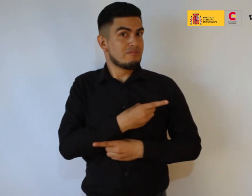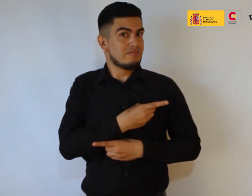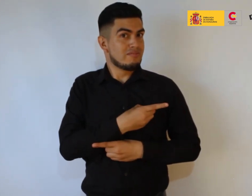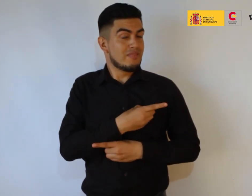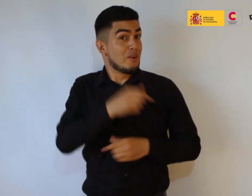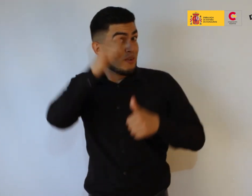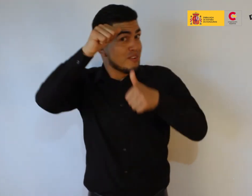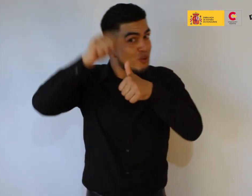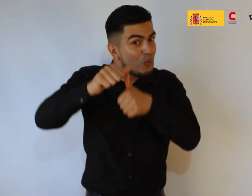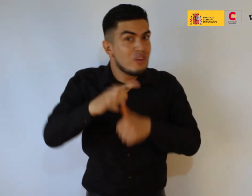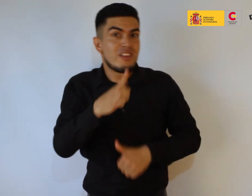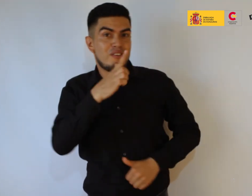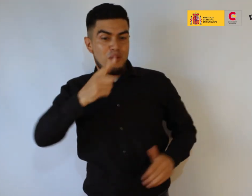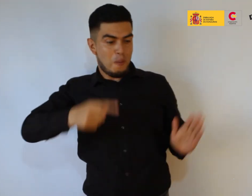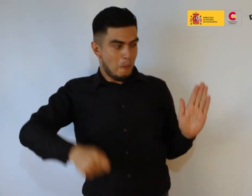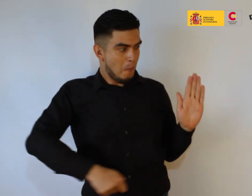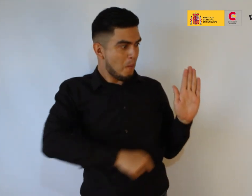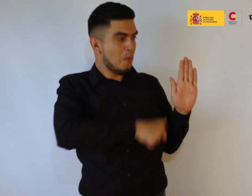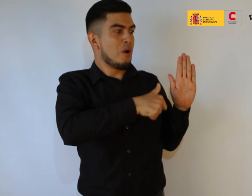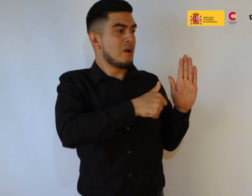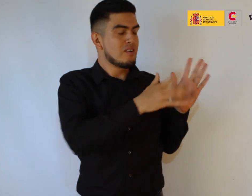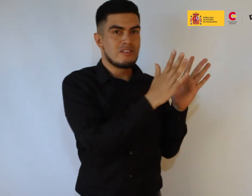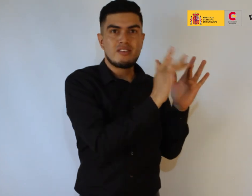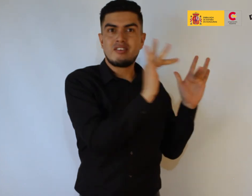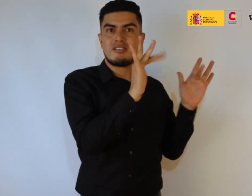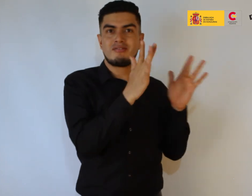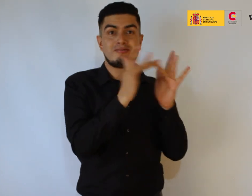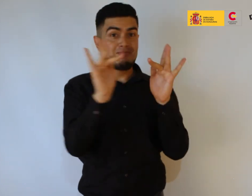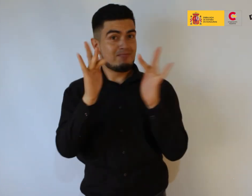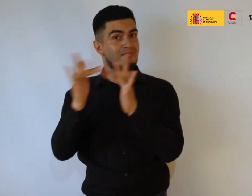sus dispositivos para ver cómo brillan los objetos. Gracias.